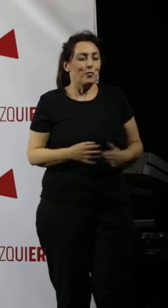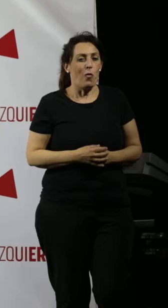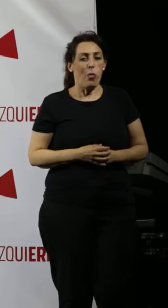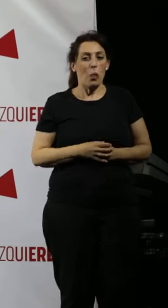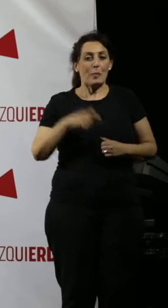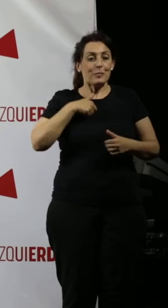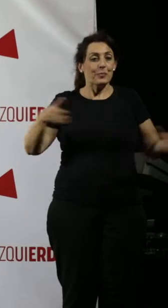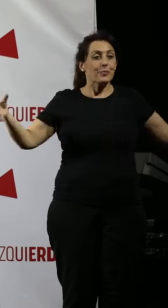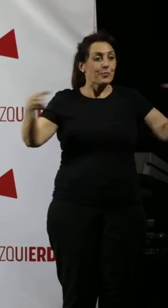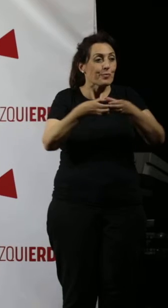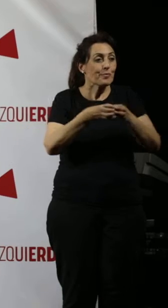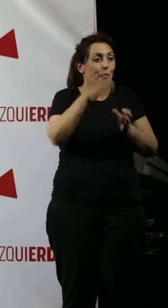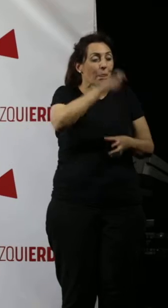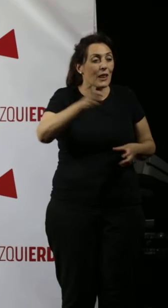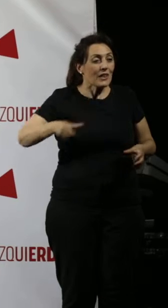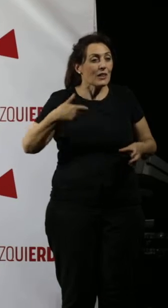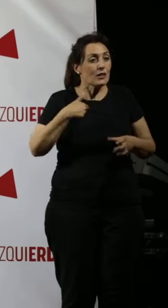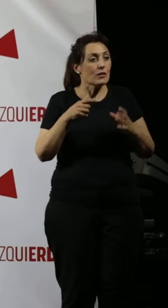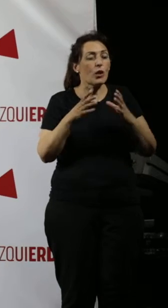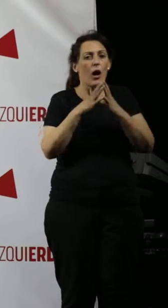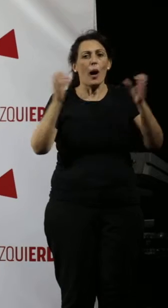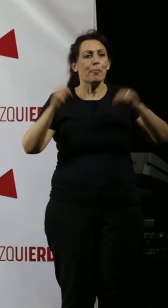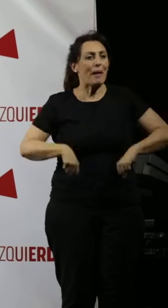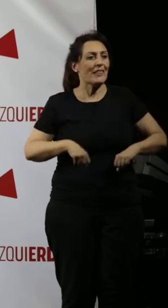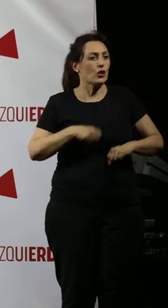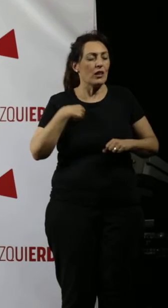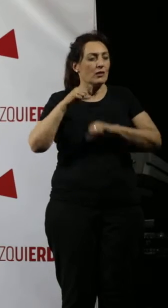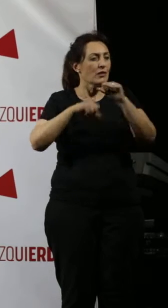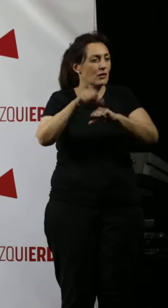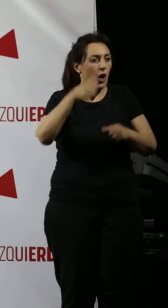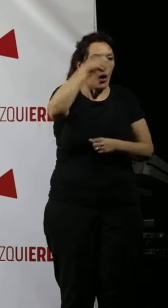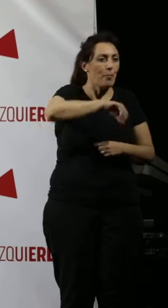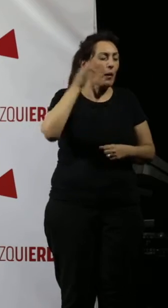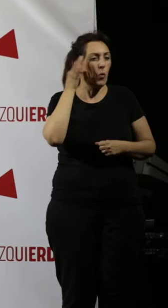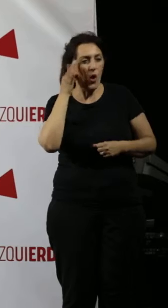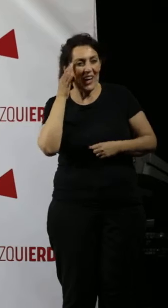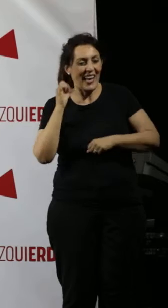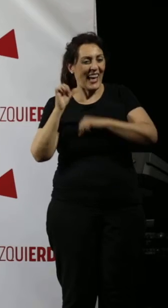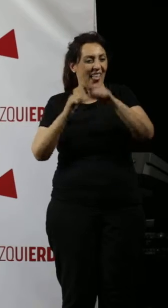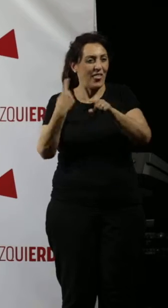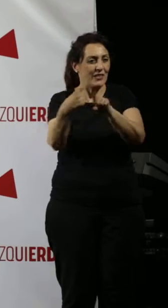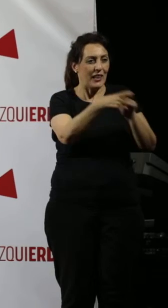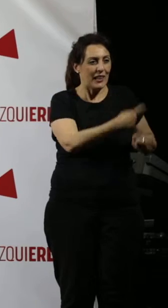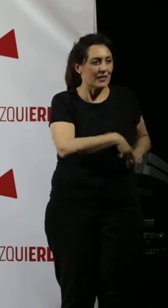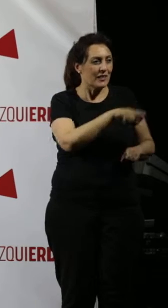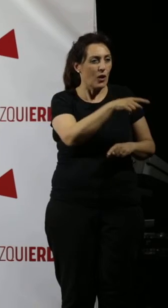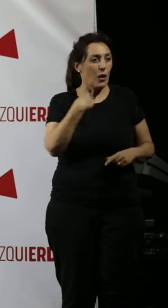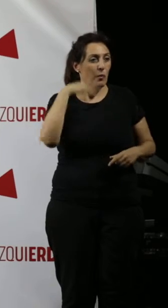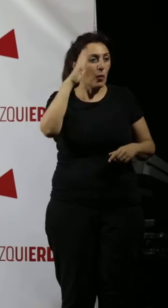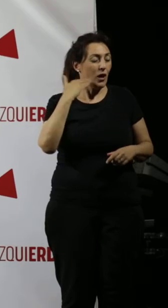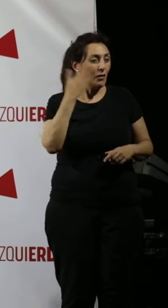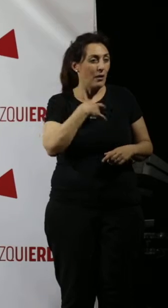Y este equipo de gente de pacto intergeneracional entre hombre y mujer que, como decía Carola, se